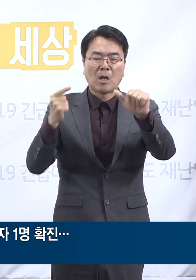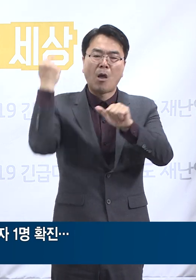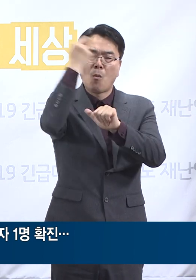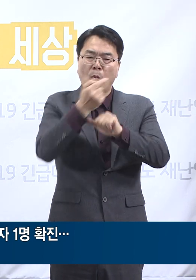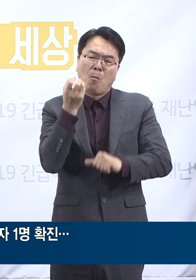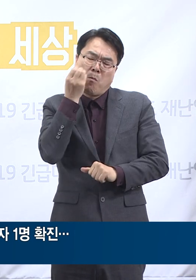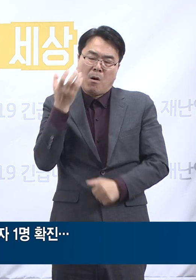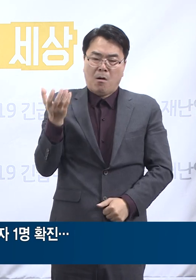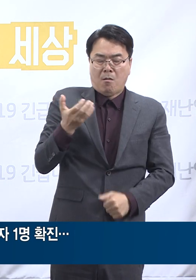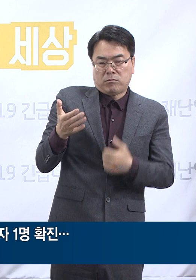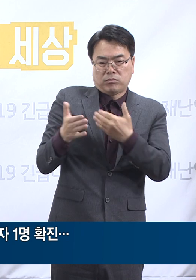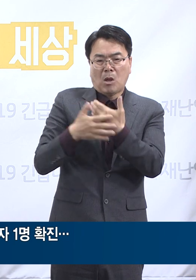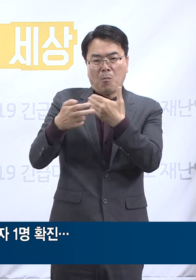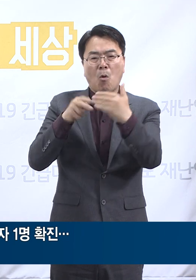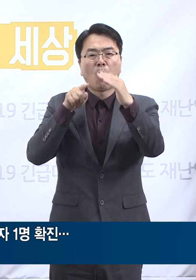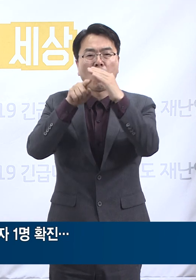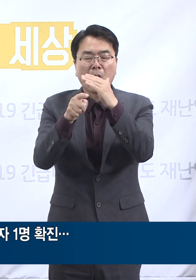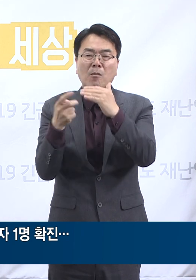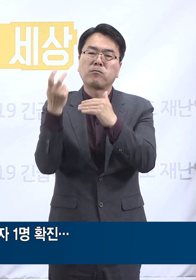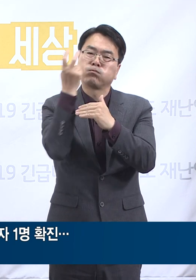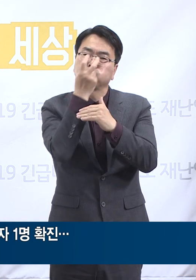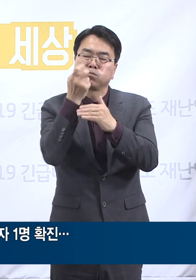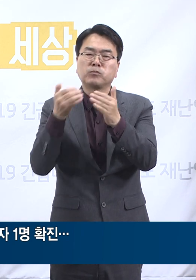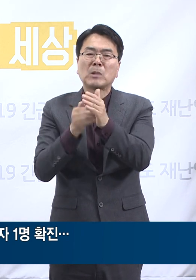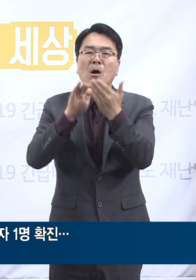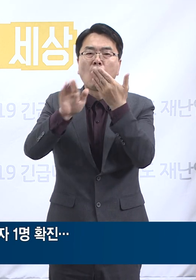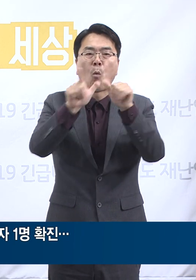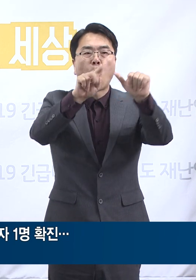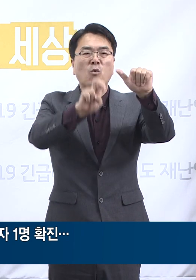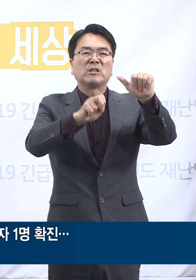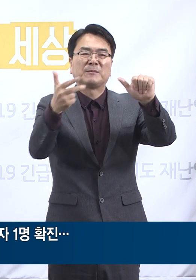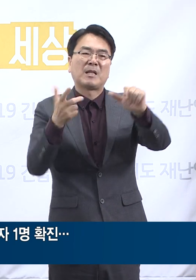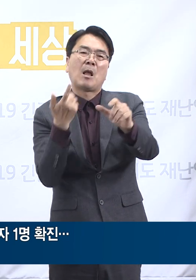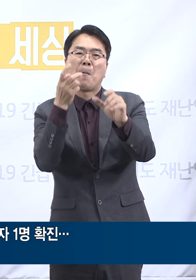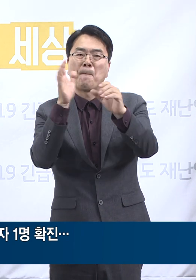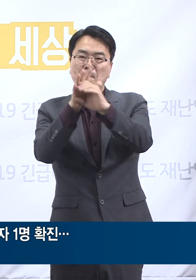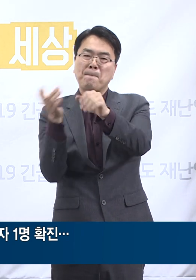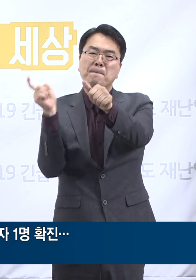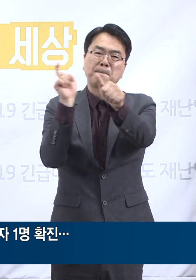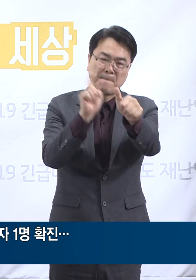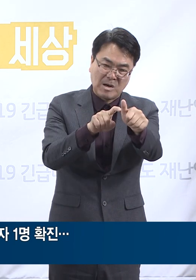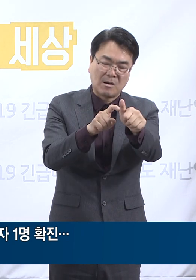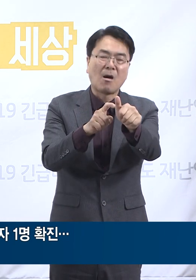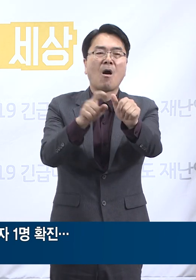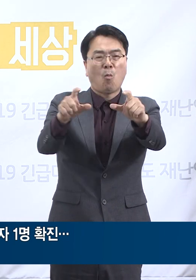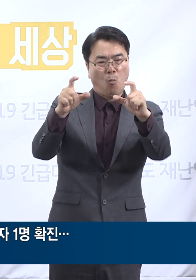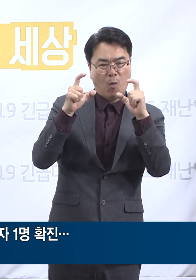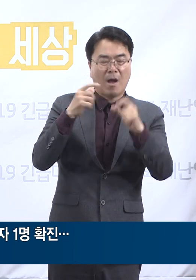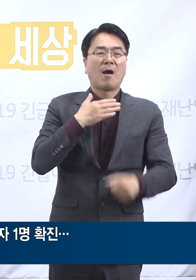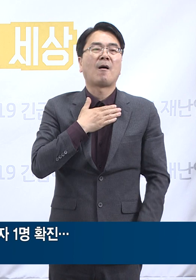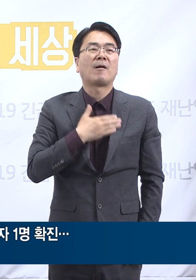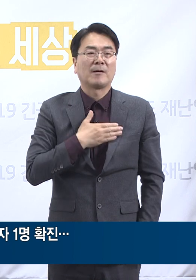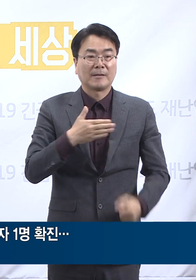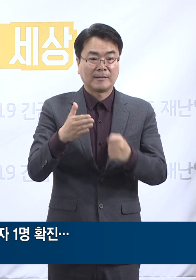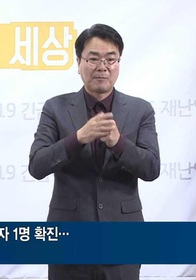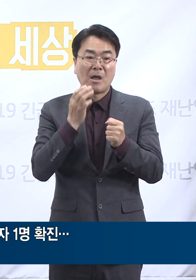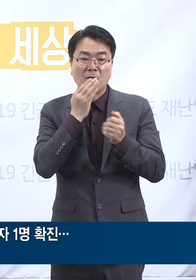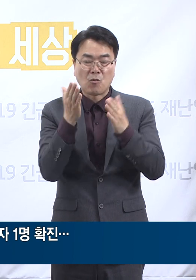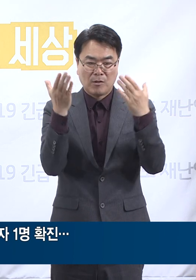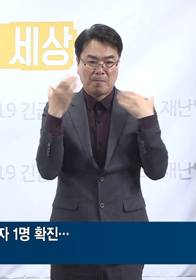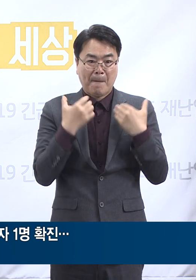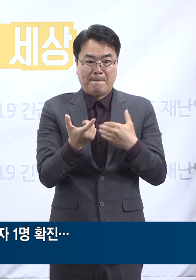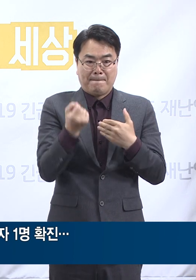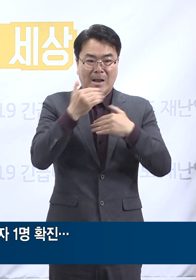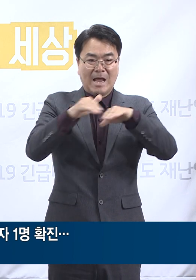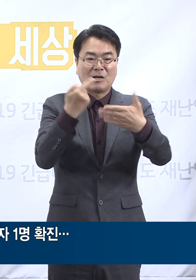26일 선별진료 검사 후 다음 날인 5월 27일 확진 판정을 받았습니다. 경기도는 즉각대응팀을 파견하여